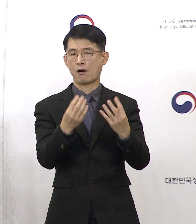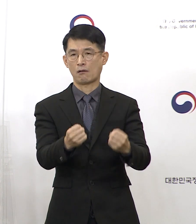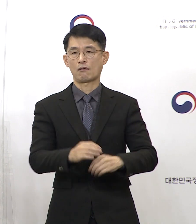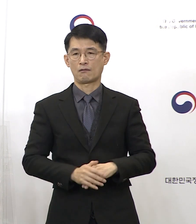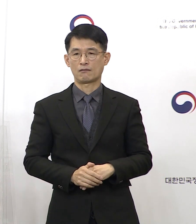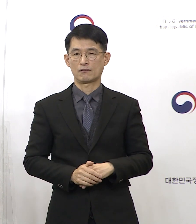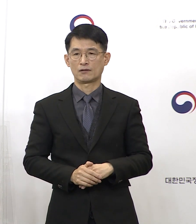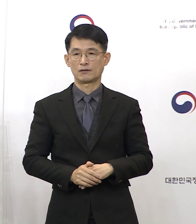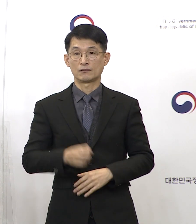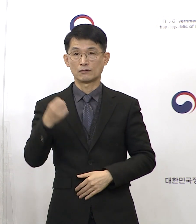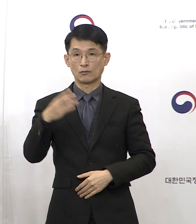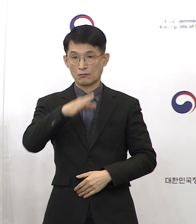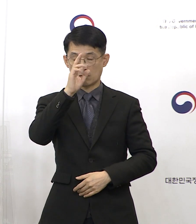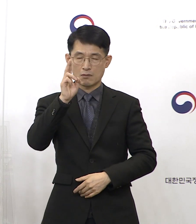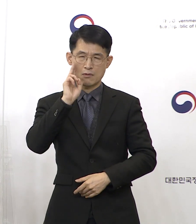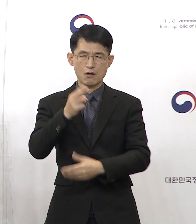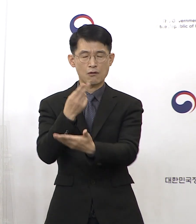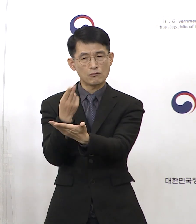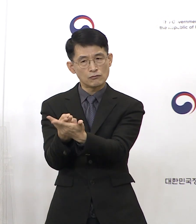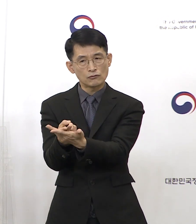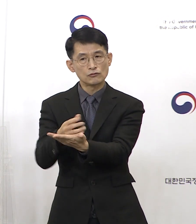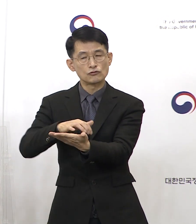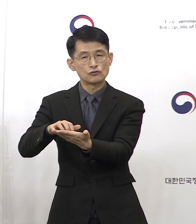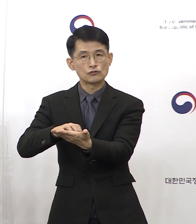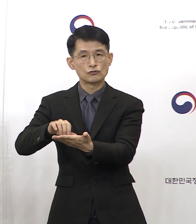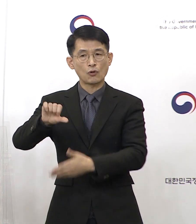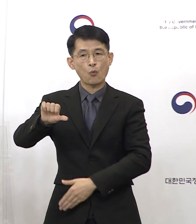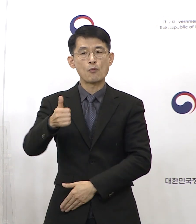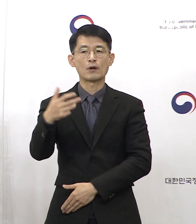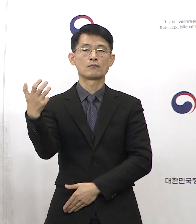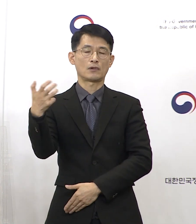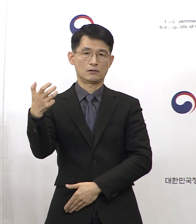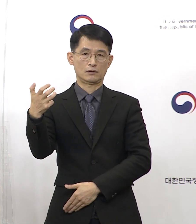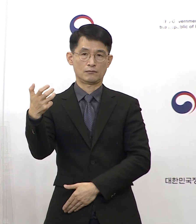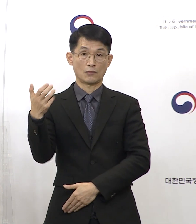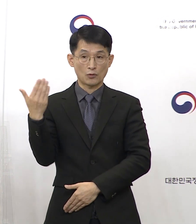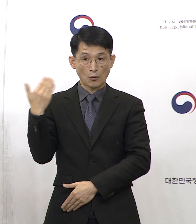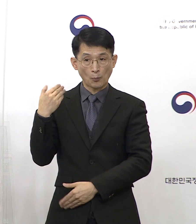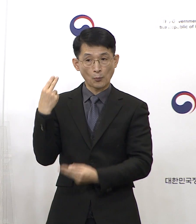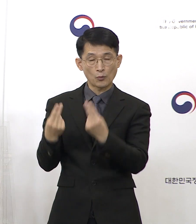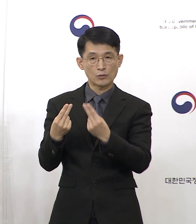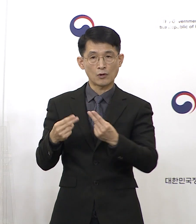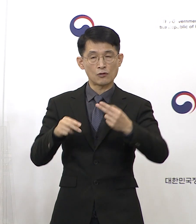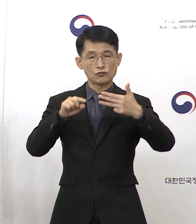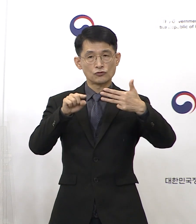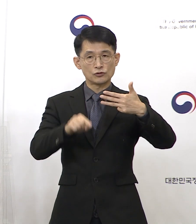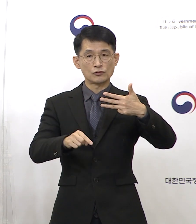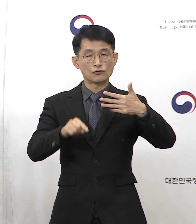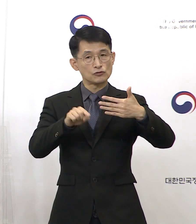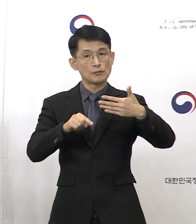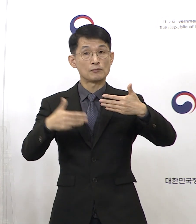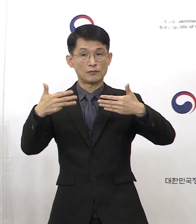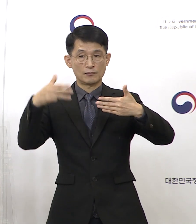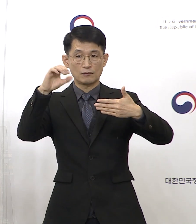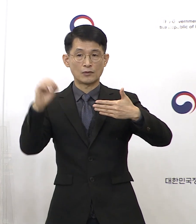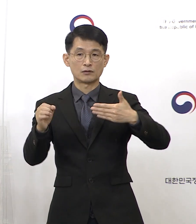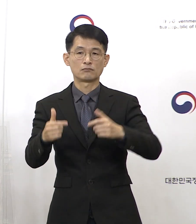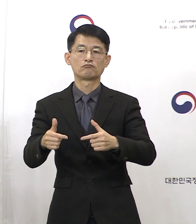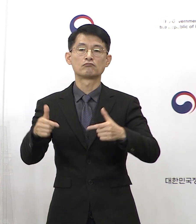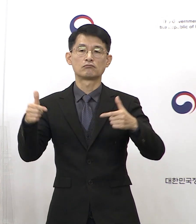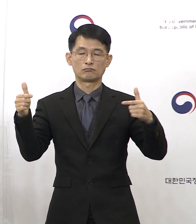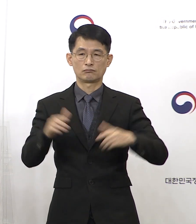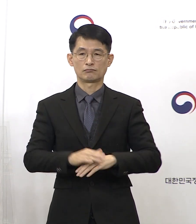일평균 재원증, 위중증 환자 수는 580명으로 전주 대비 9.8% 증가하였고